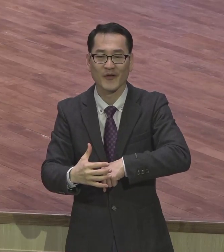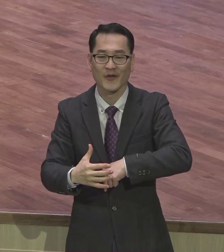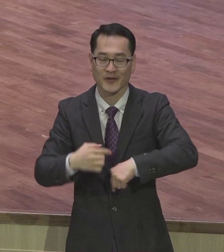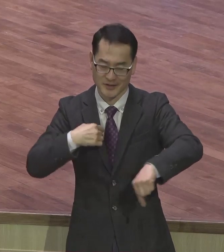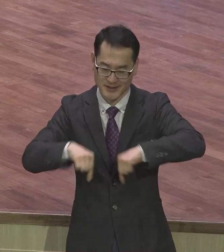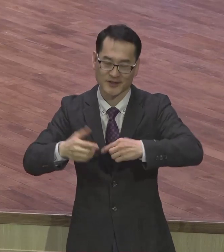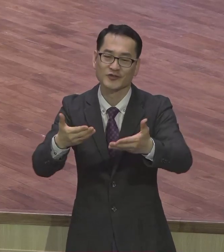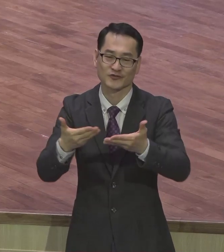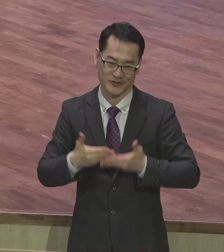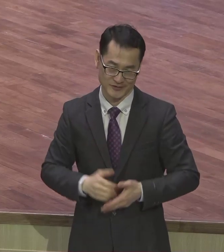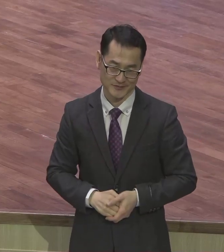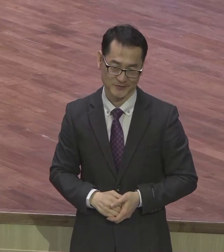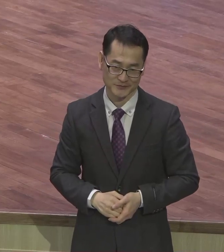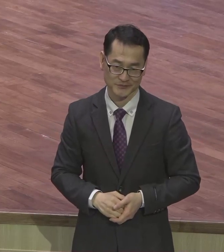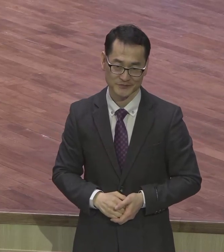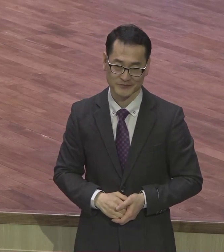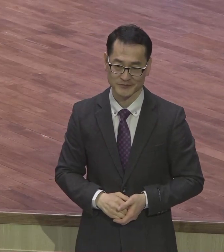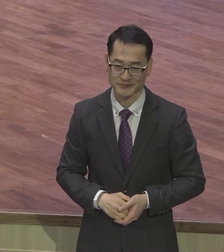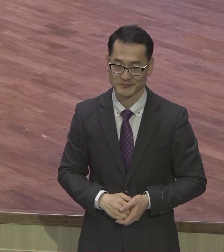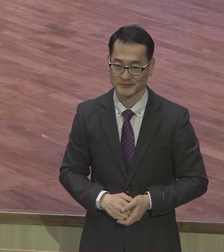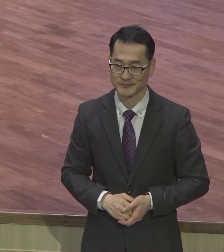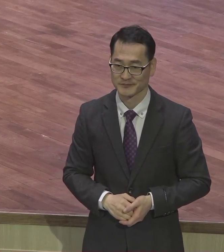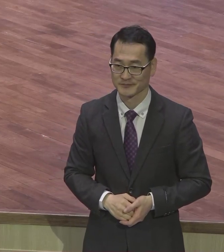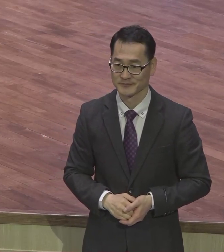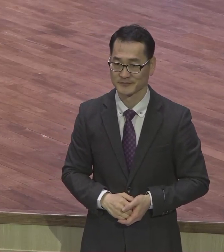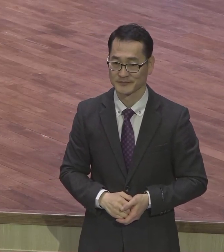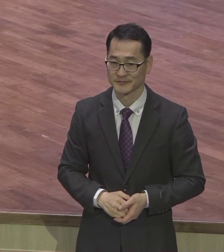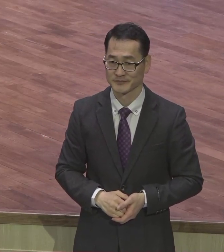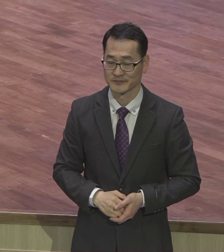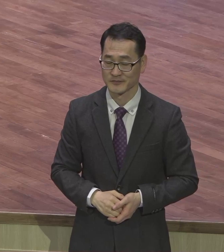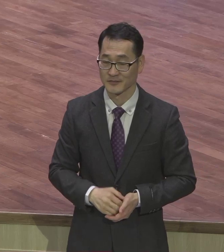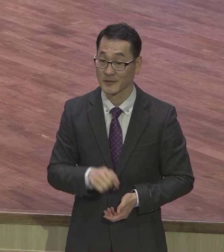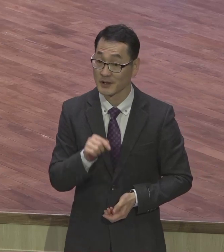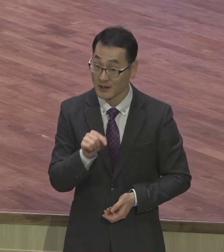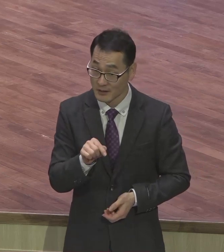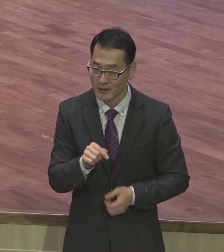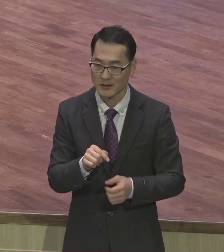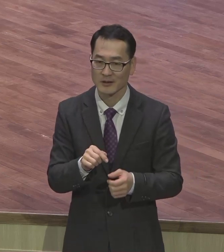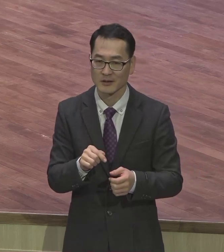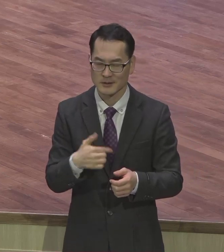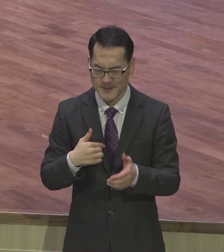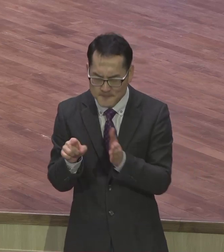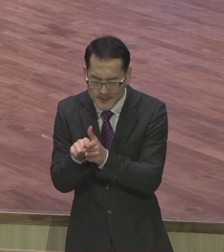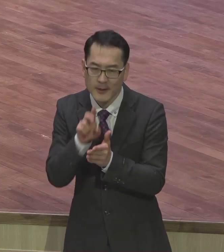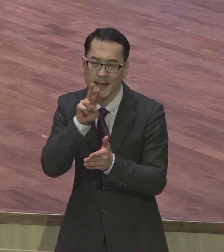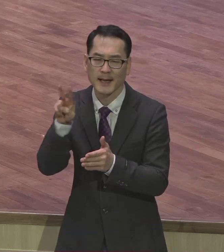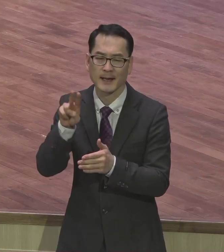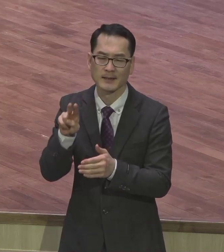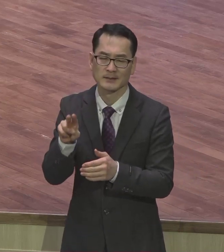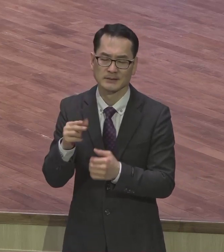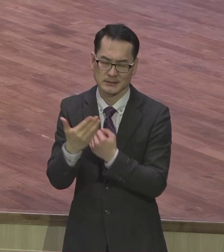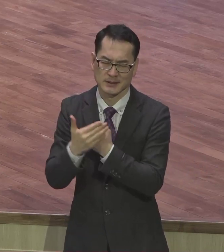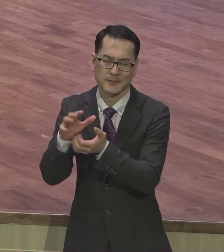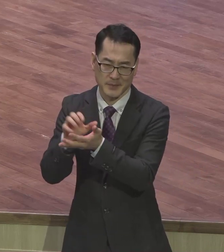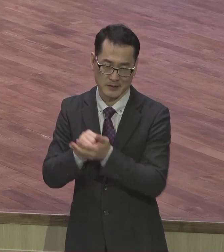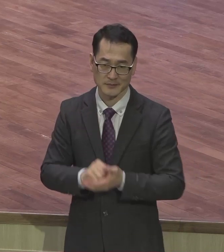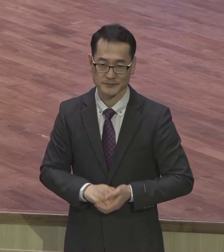예수가 믿어져요 그래야 설교시에는 은혜를 받아요 여러분 교회를 다니면서 왜 은혜 못 받는 줄 아세요 영이 없어서 그래요